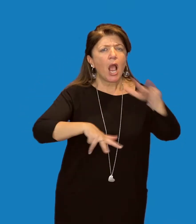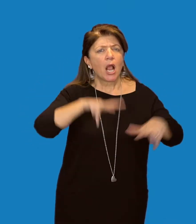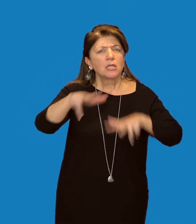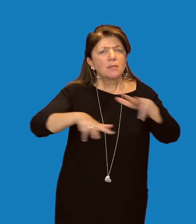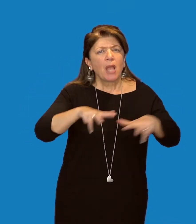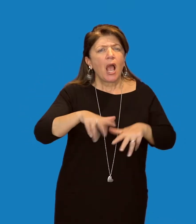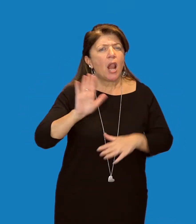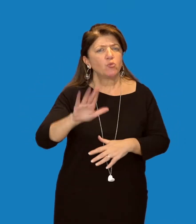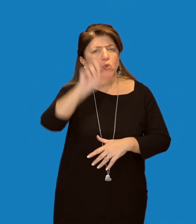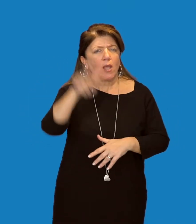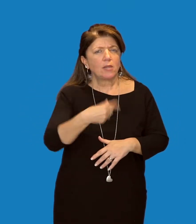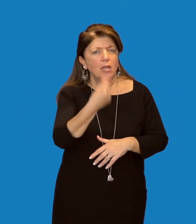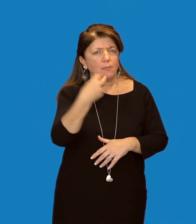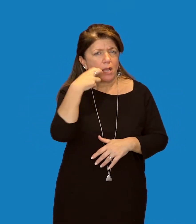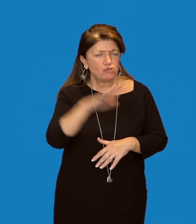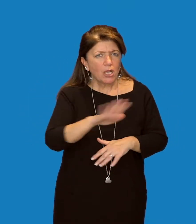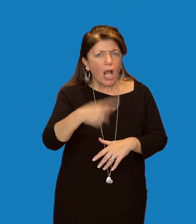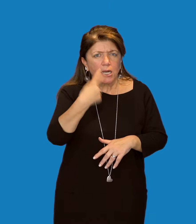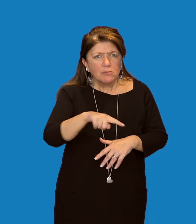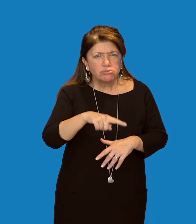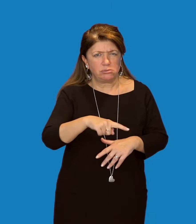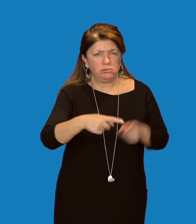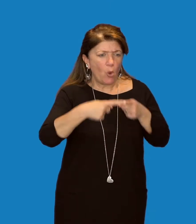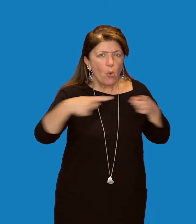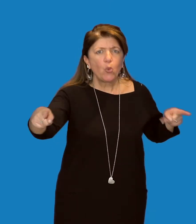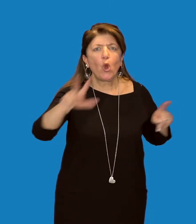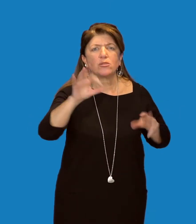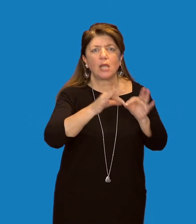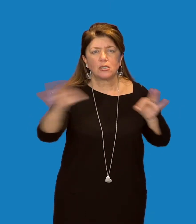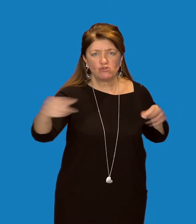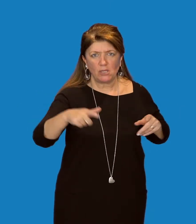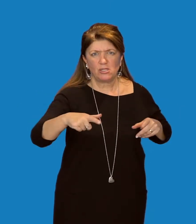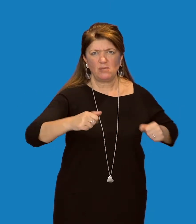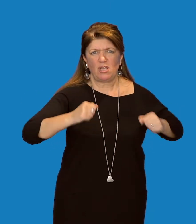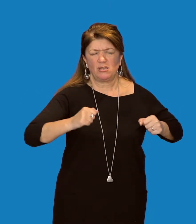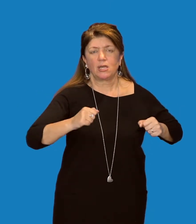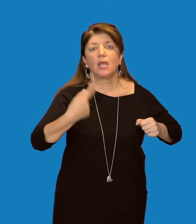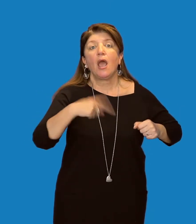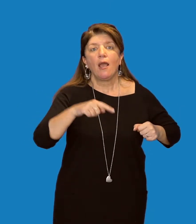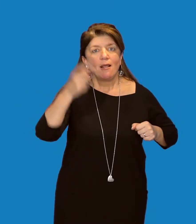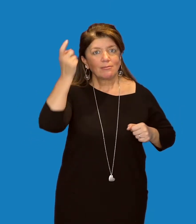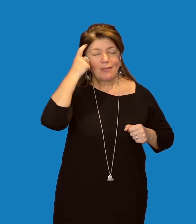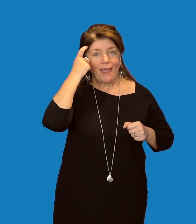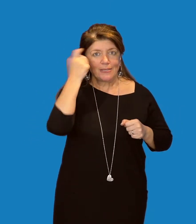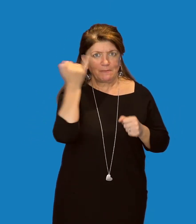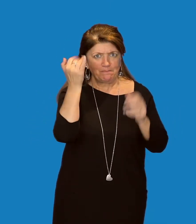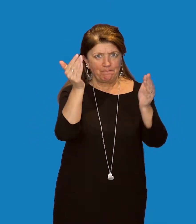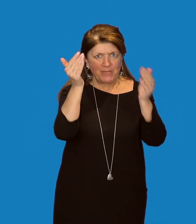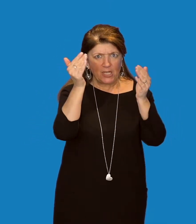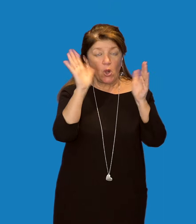italiani, lungo circa 80 centimetri. Caratterizzato da testa piccola ed allungata con muso